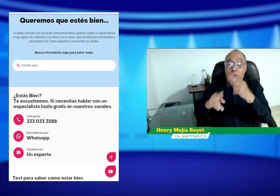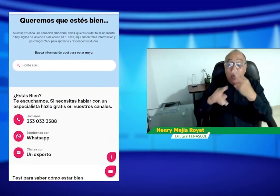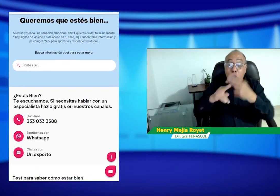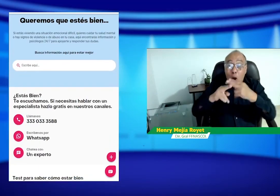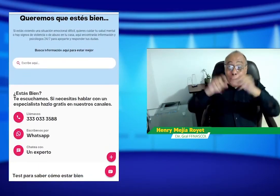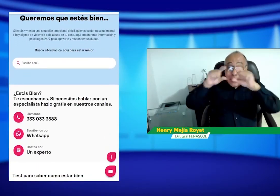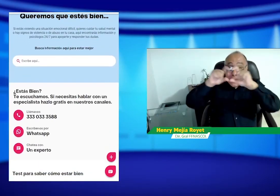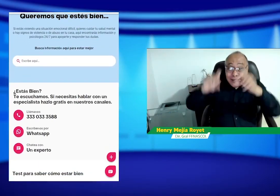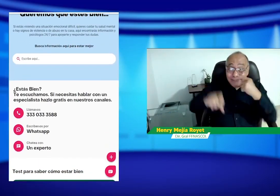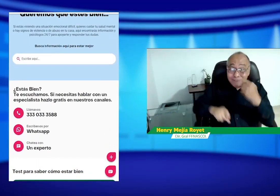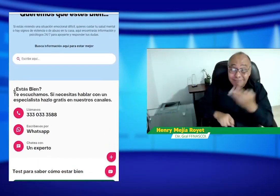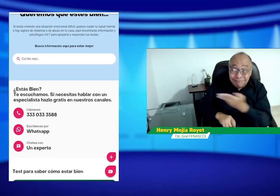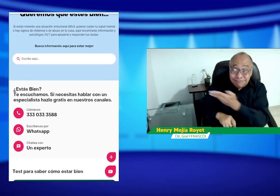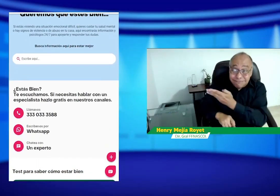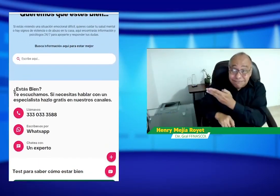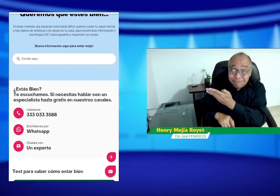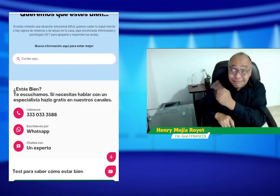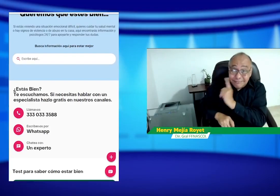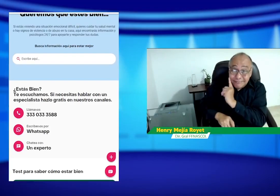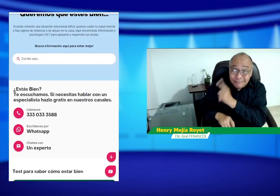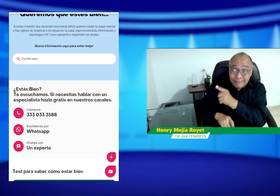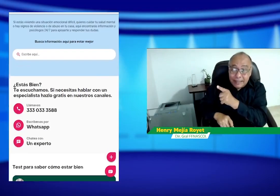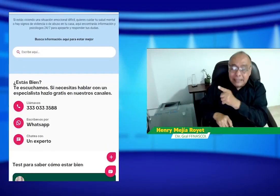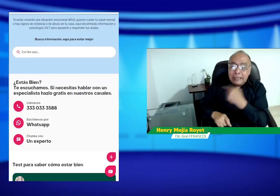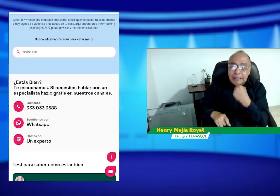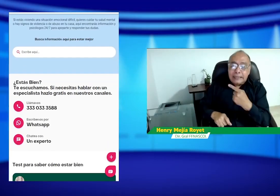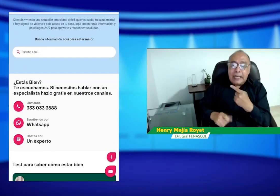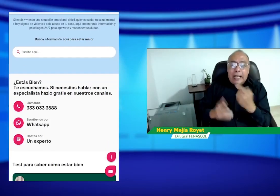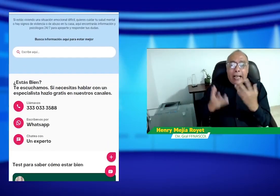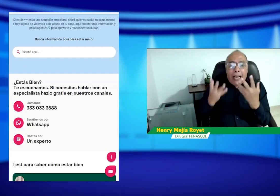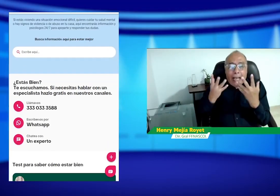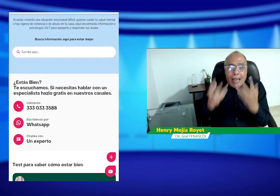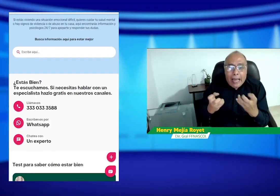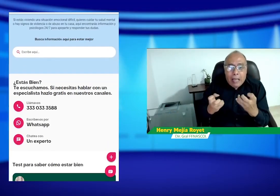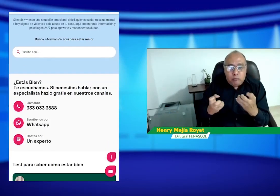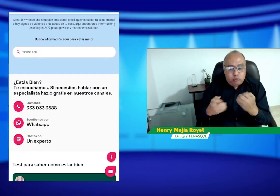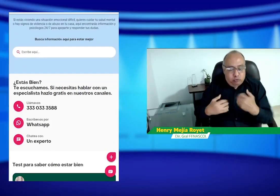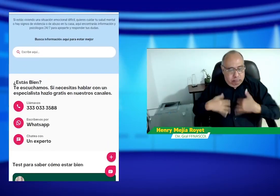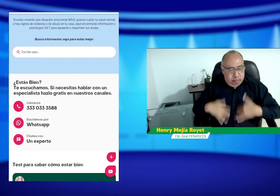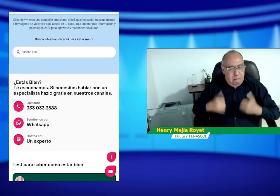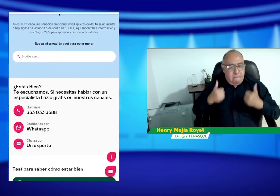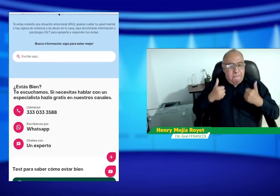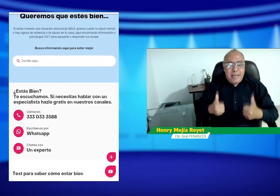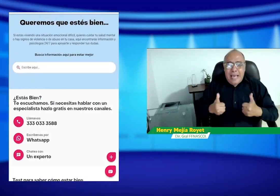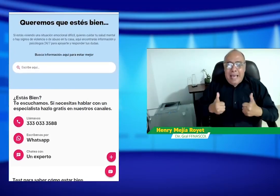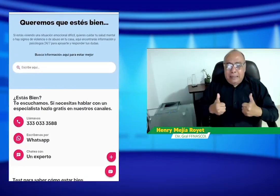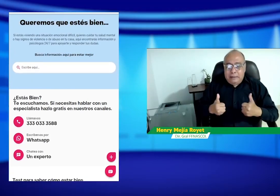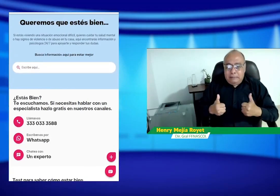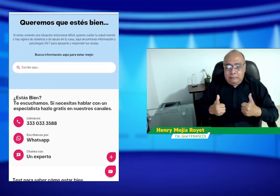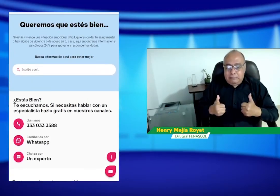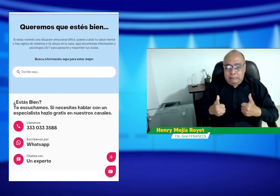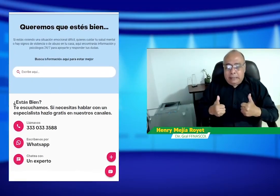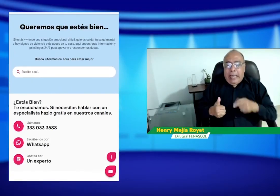pantalla, ahí ustedes lo ven en la parte de arriba es porque quiero estar bien.